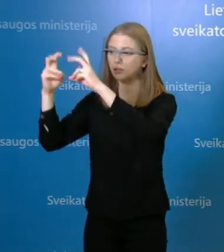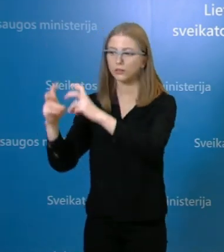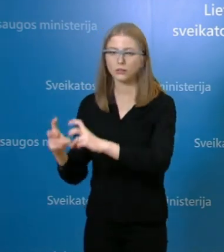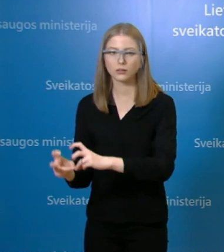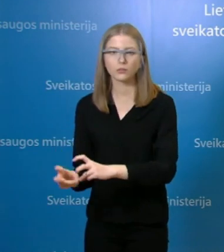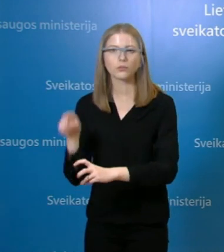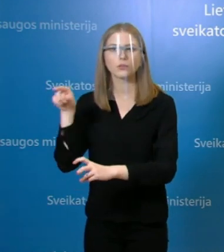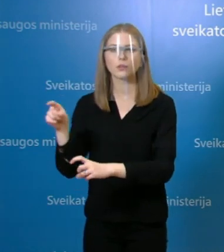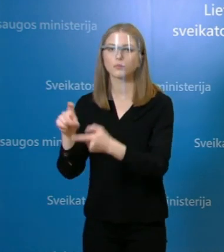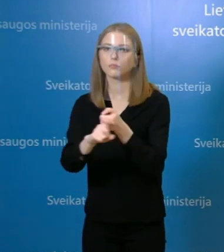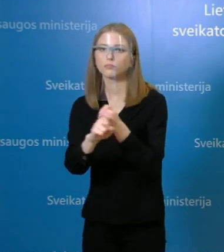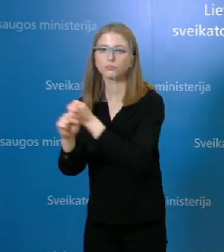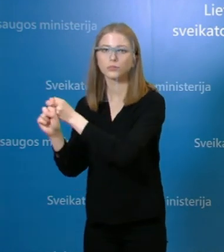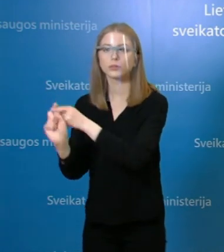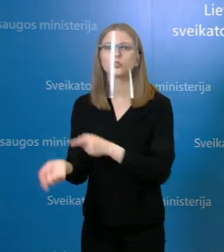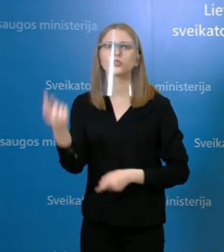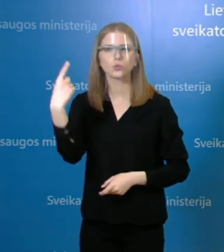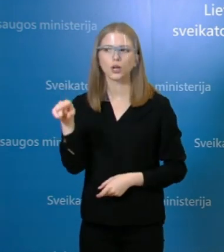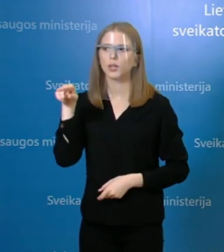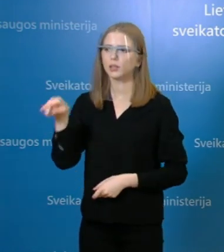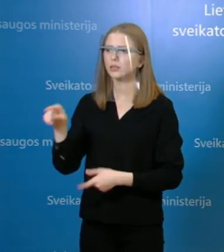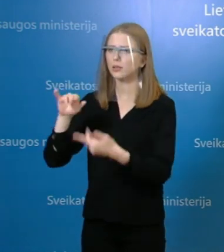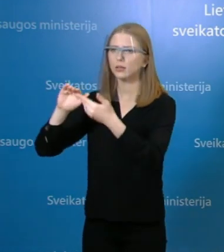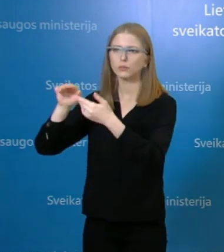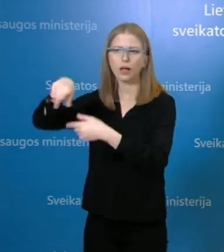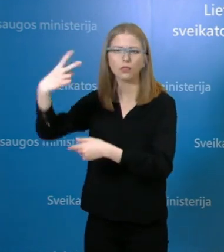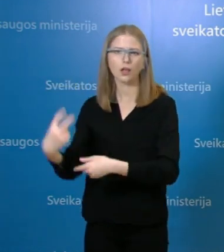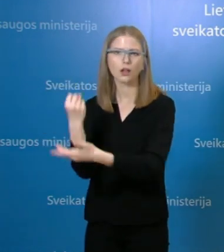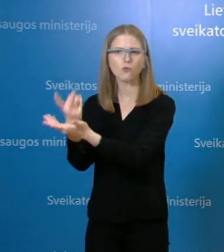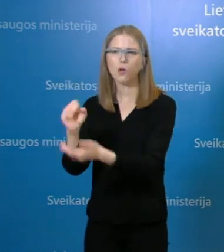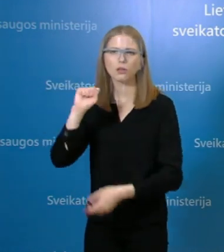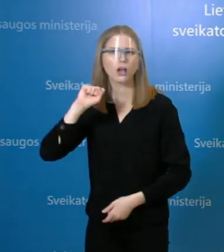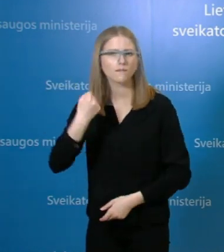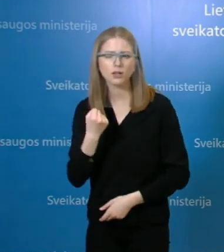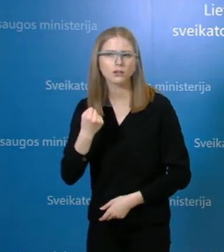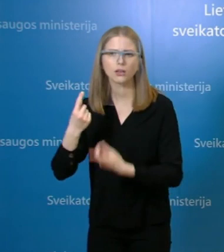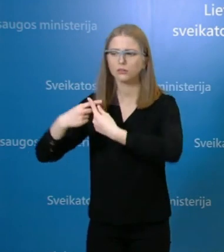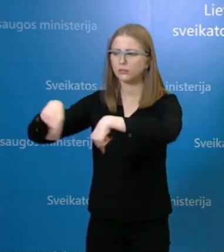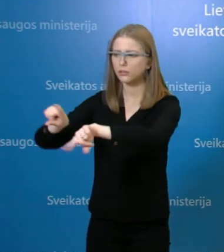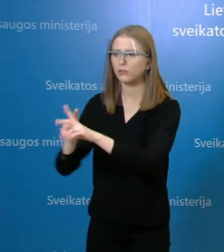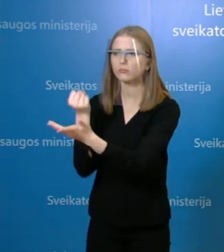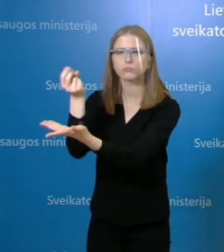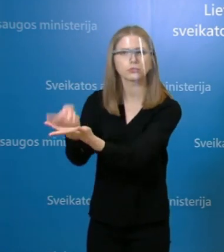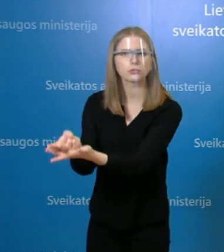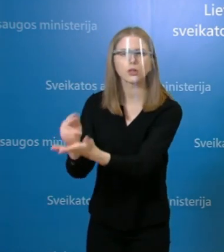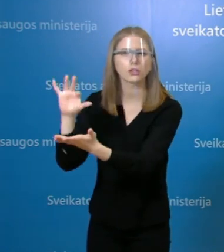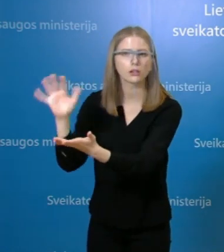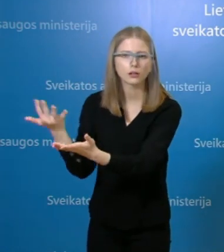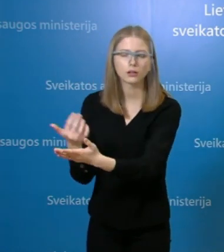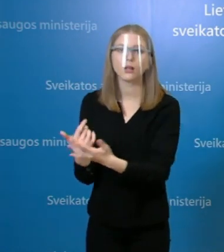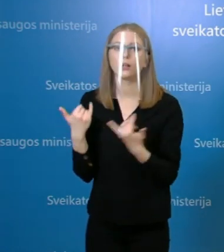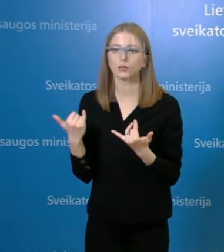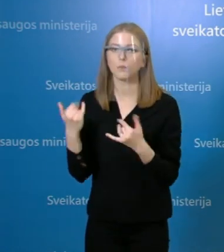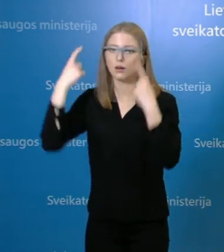kokiam aplinkybėm jis pateko į Vilniaus miesto klinikinę ligonę, kurią mes skyriuje buvo hospitalizuotas ir visa kita, tai kol kas dar